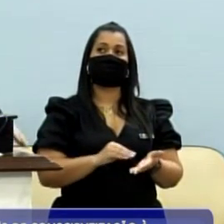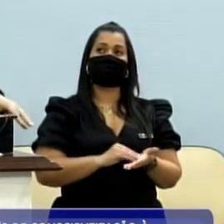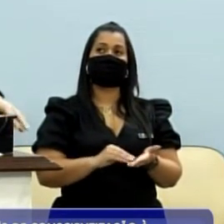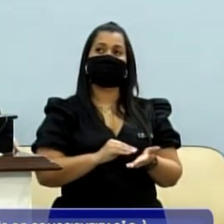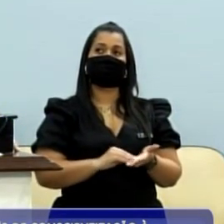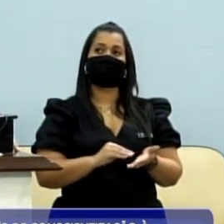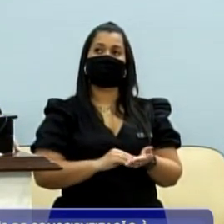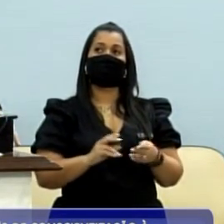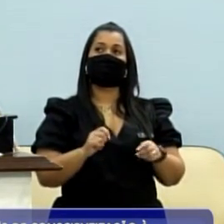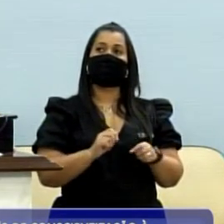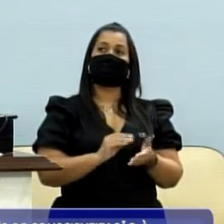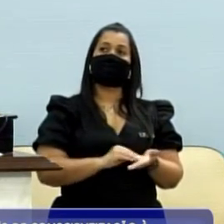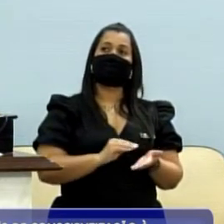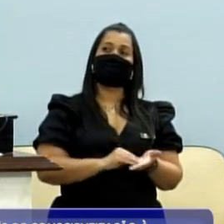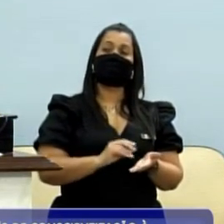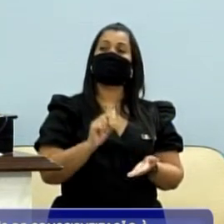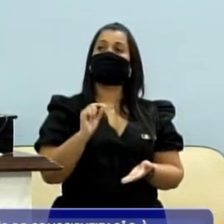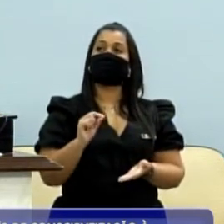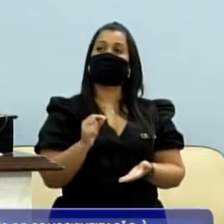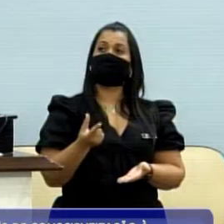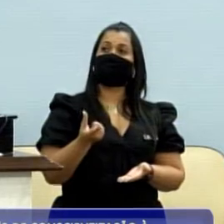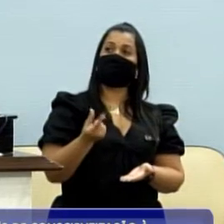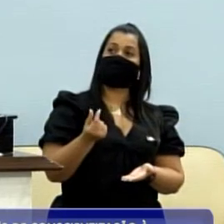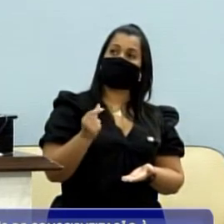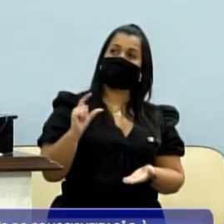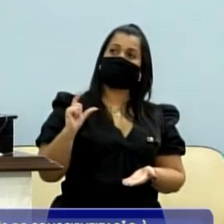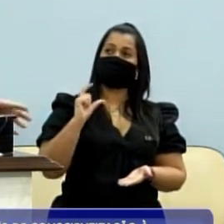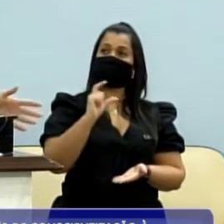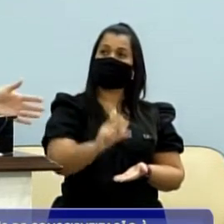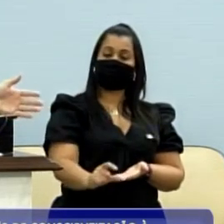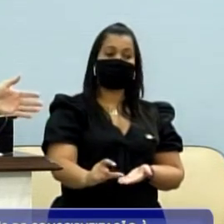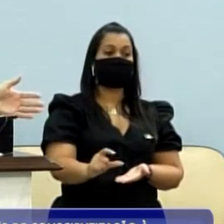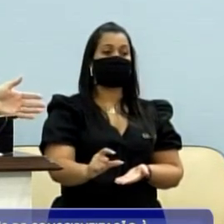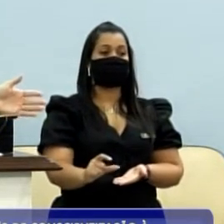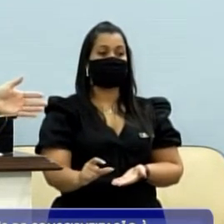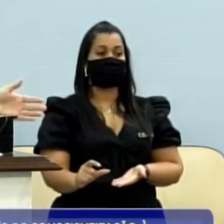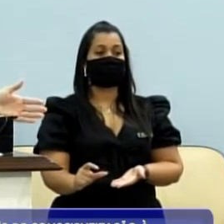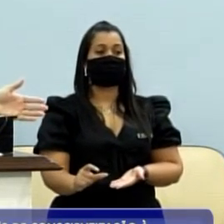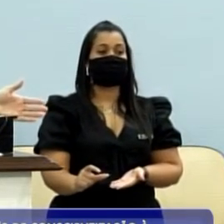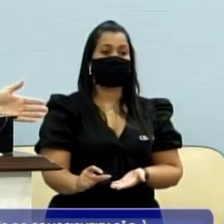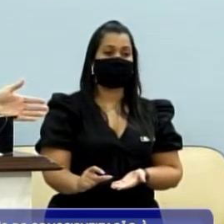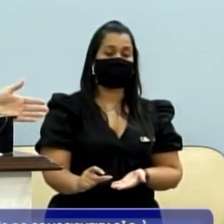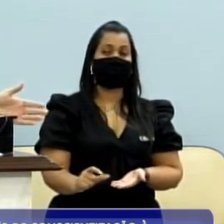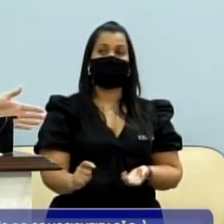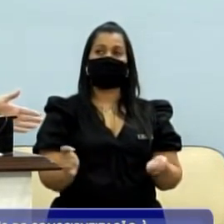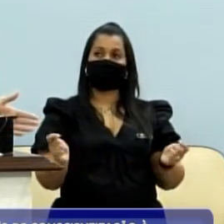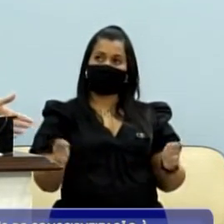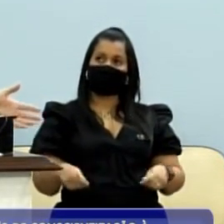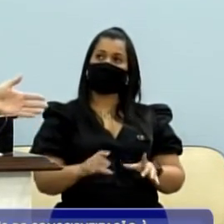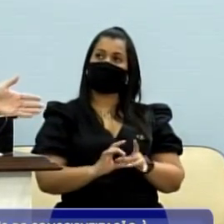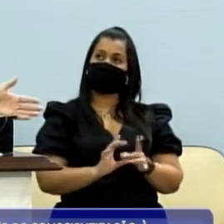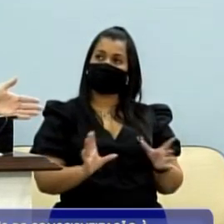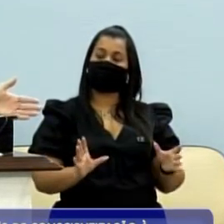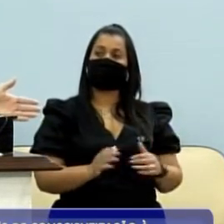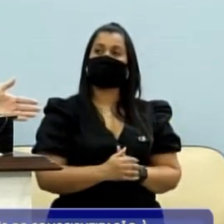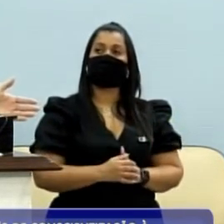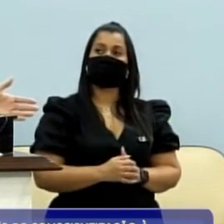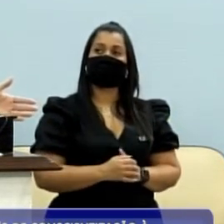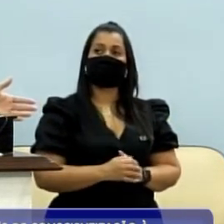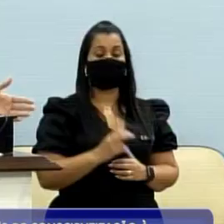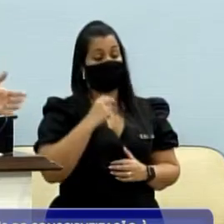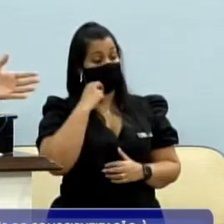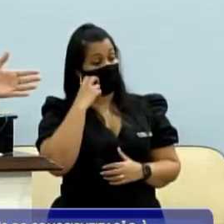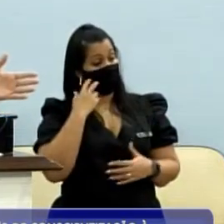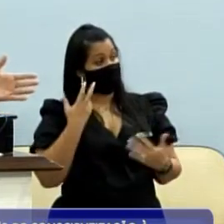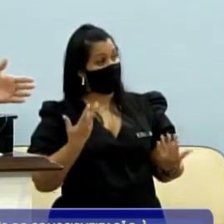executar, liberar os recursos para que essa praça possa ser recuperada, uma vergonha do jeito que